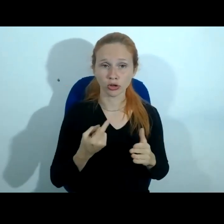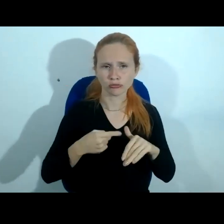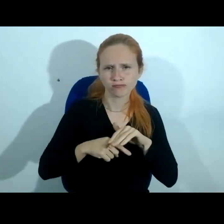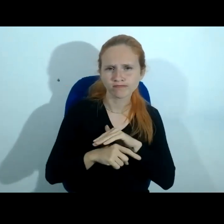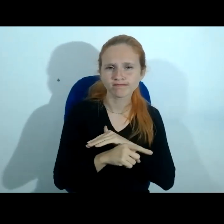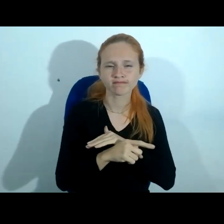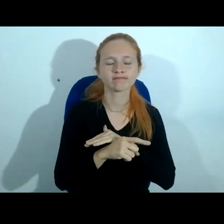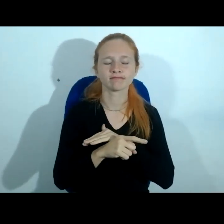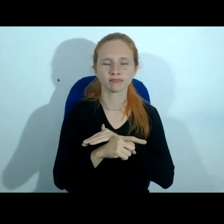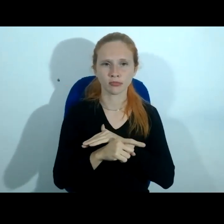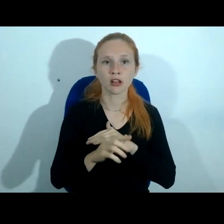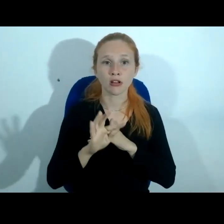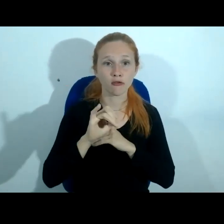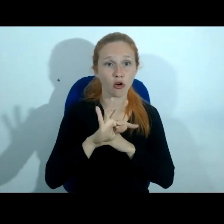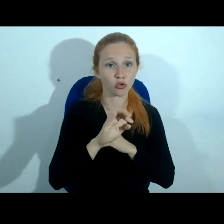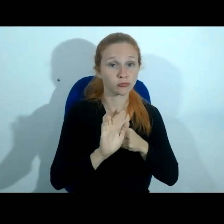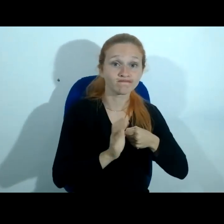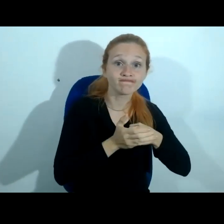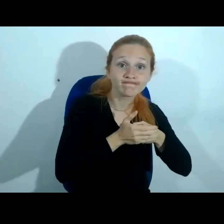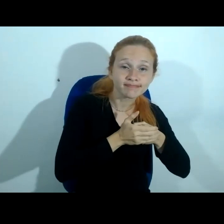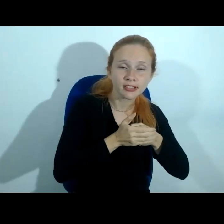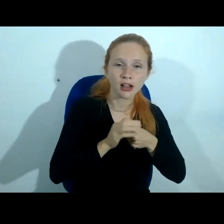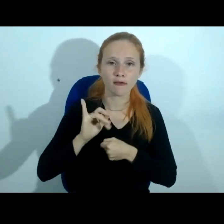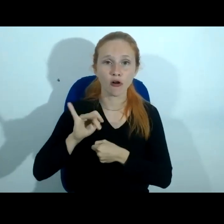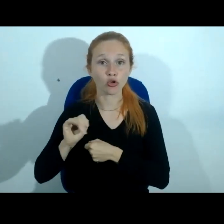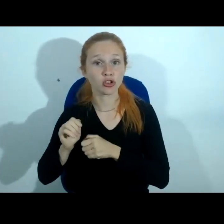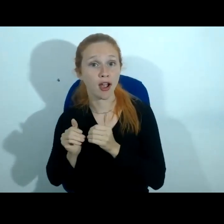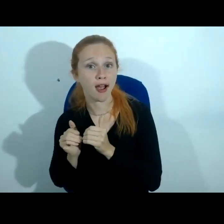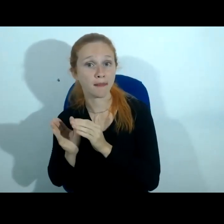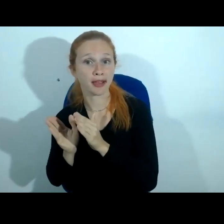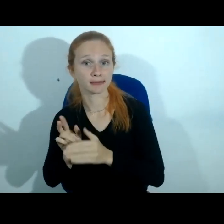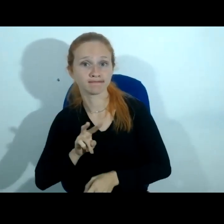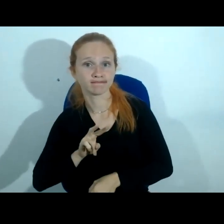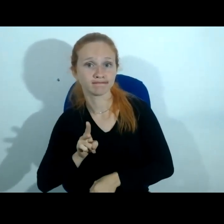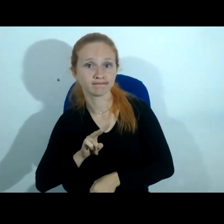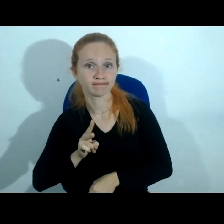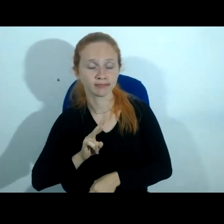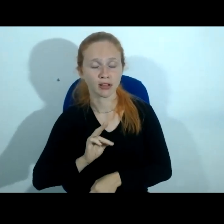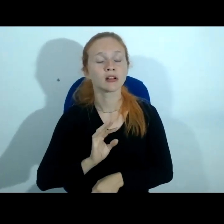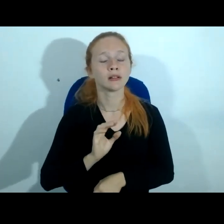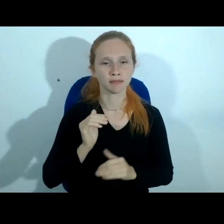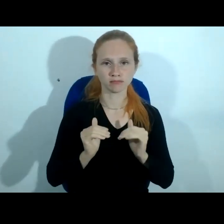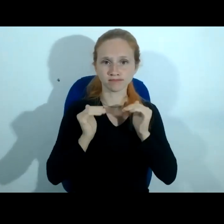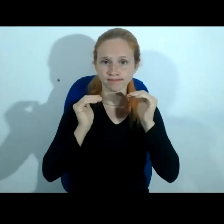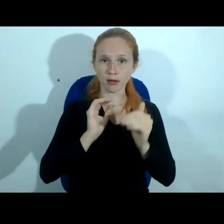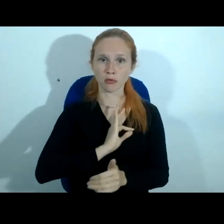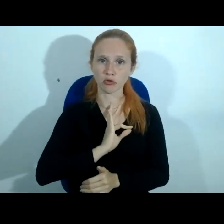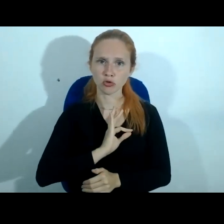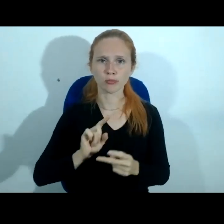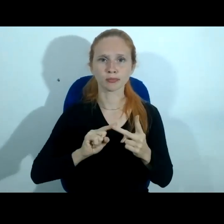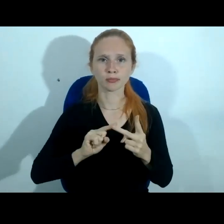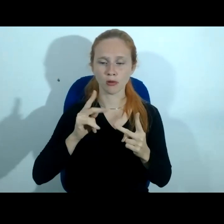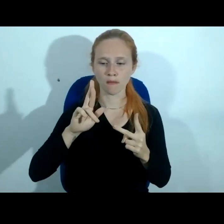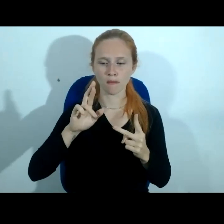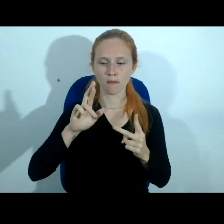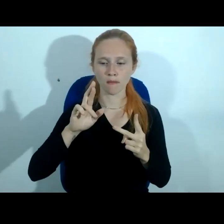restritas e nas fontes abertas. Esse é o primeiro desafio que uma autoridade policial ou promotor de justiça dentro